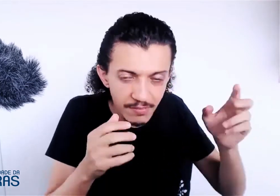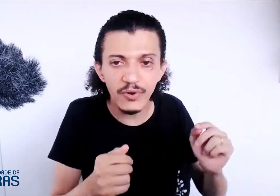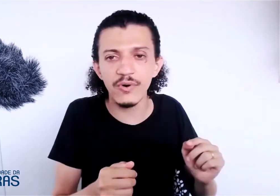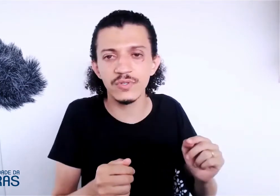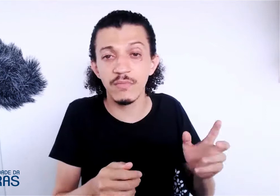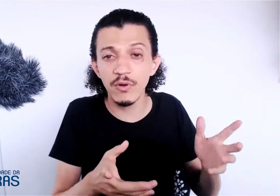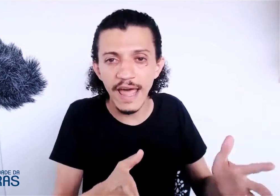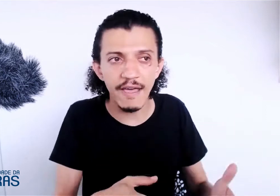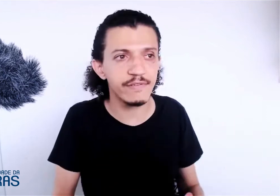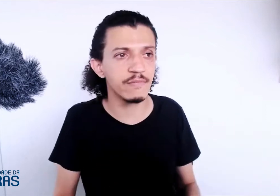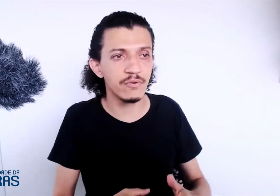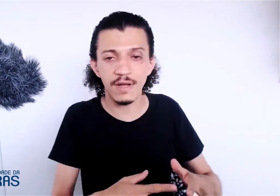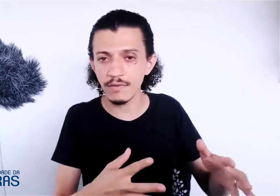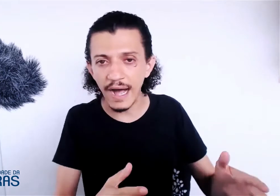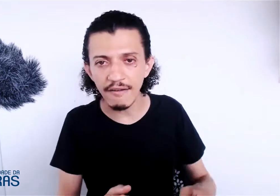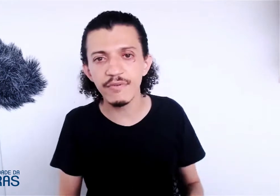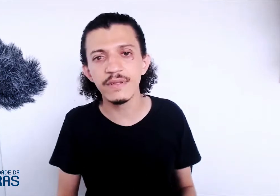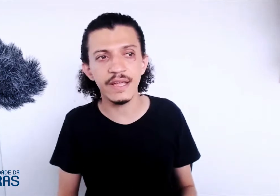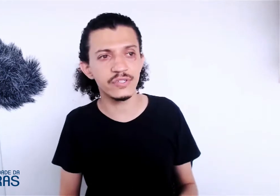saboroso, um bolo leve, um bolo saudável. Entende?